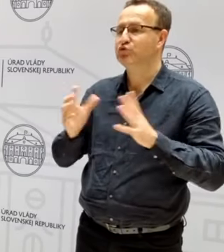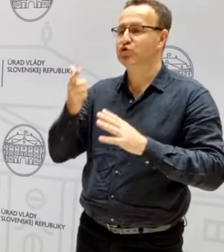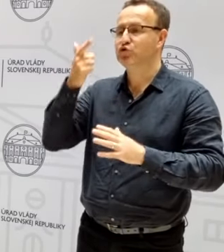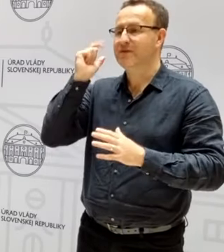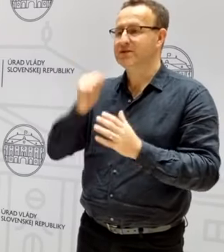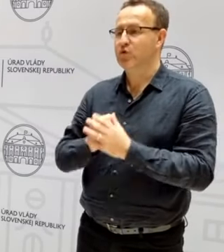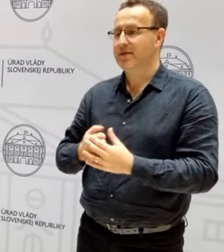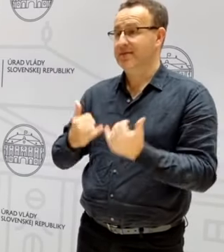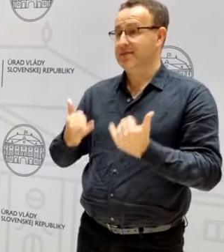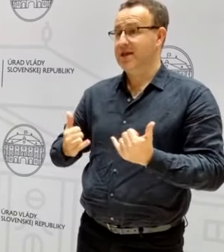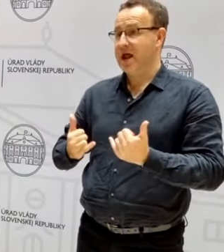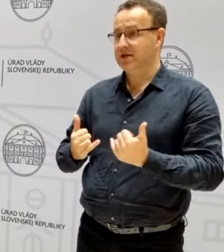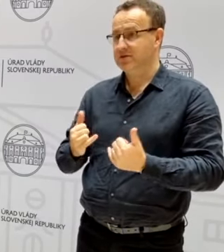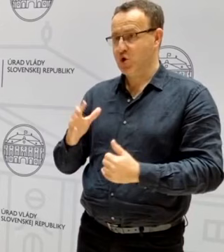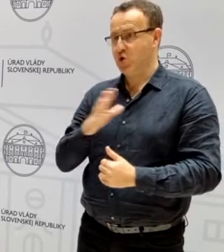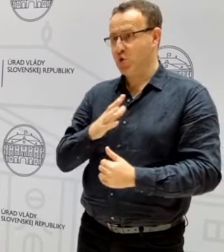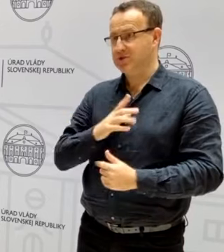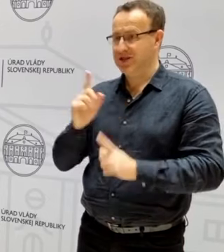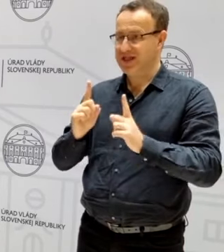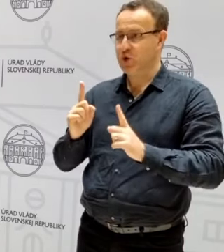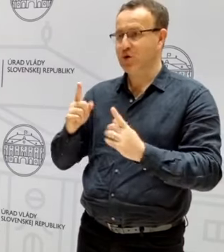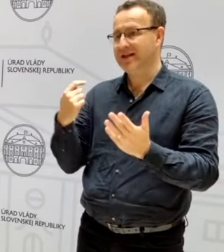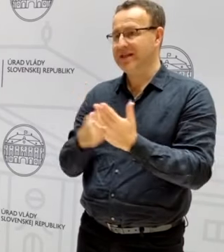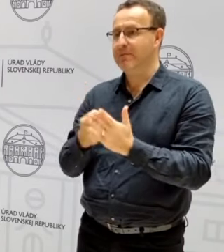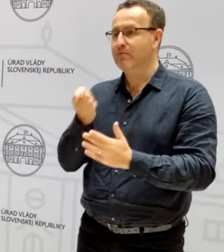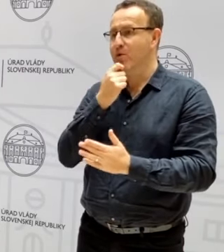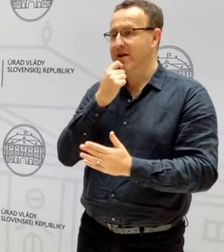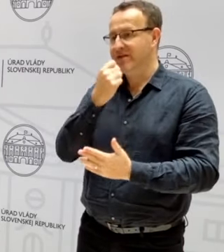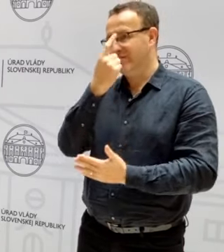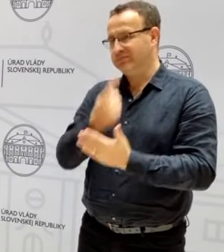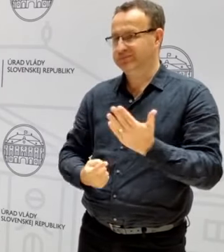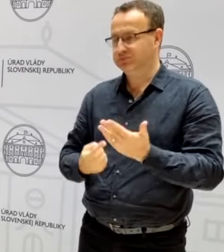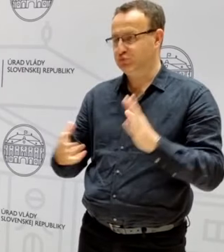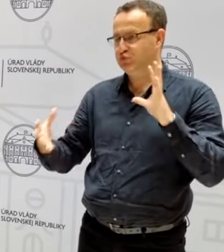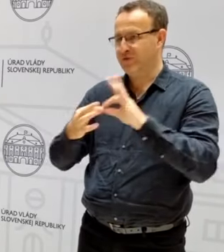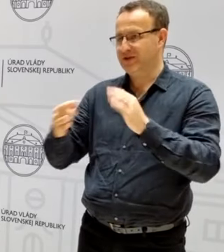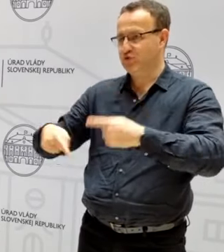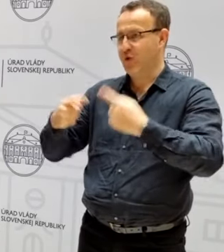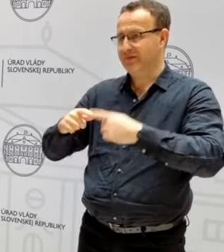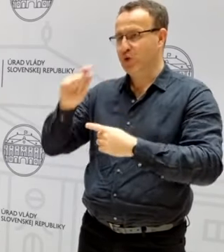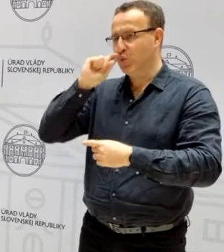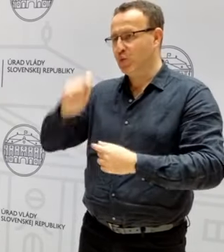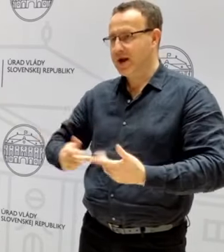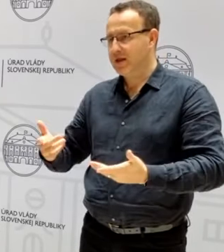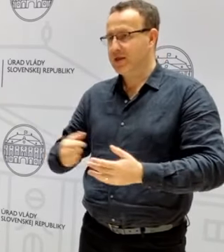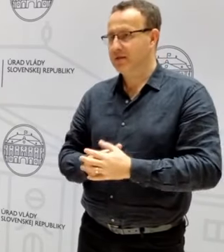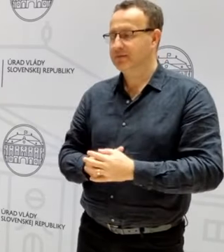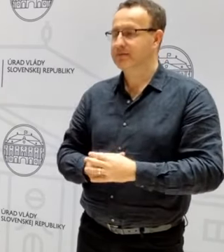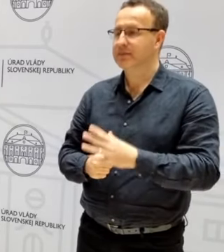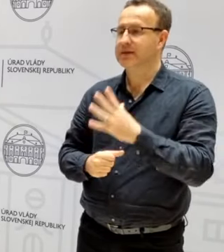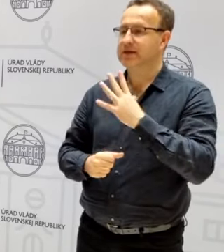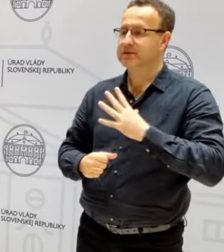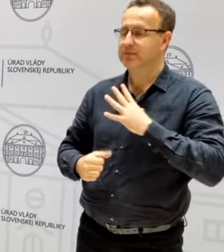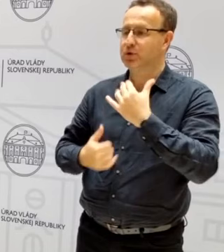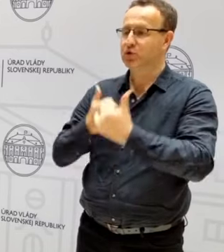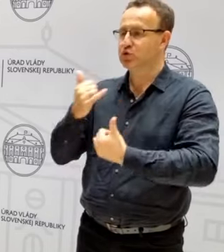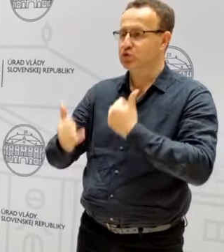Rozzie aktuálny výpadok niektorých druhov potravín? V súvislosti samozrejme s konfliktom na Ukrajine. Chcem zopakovať.